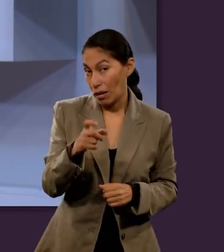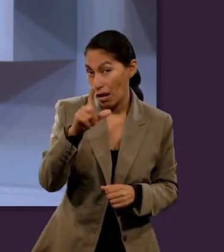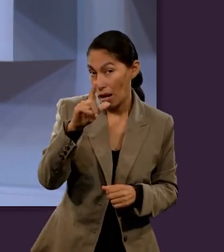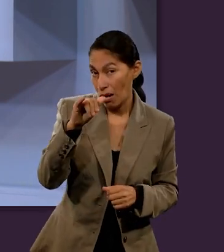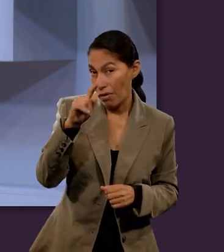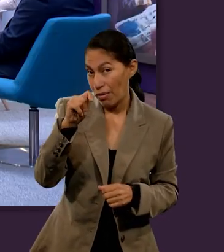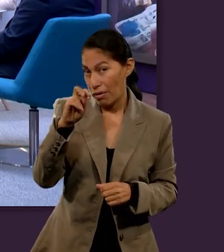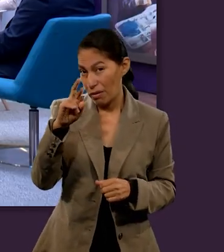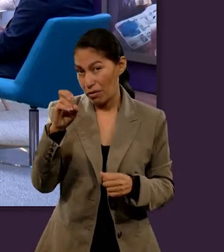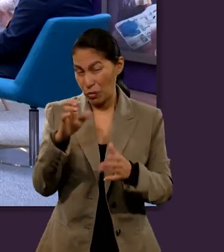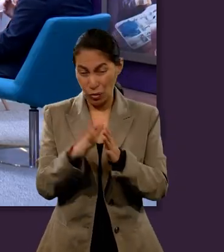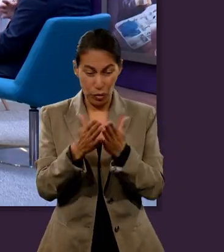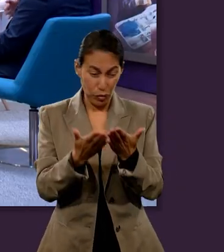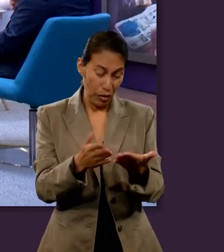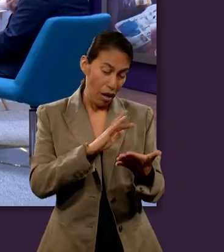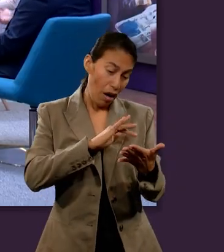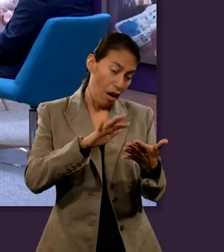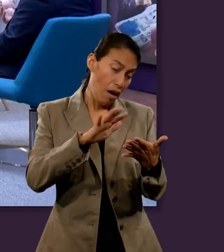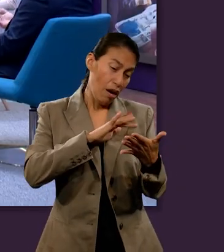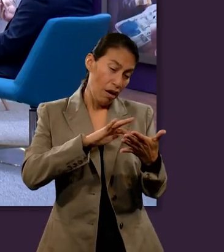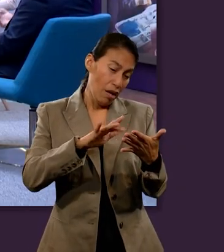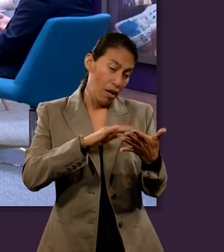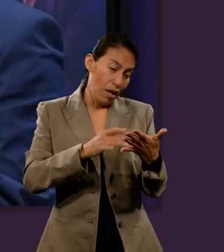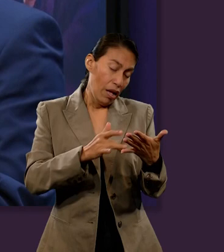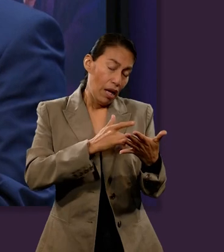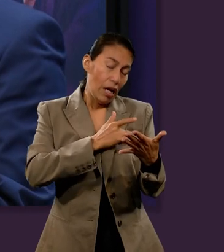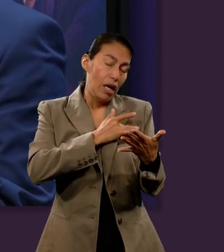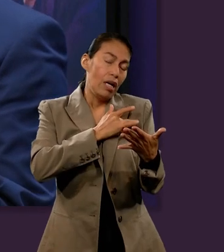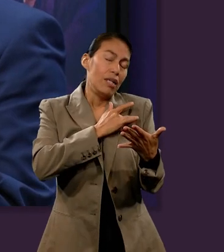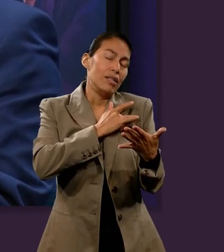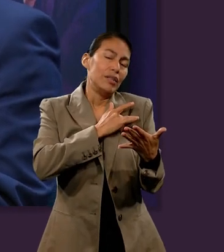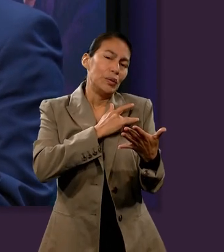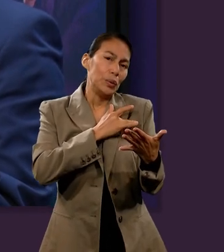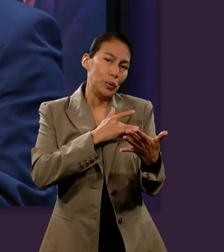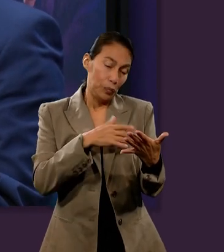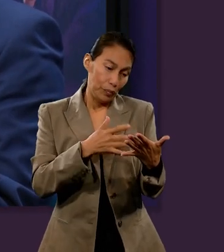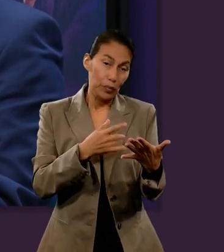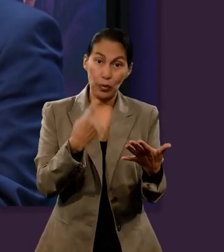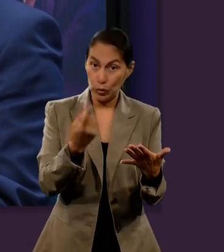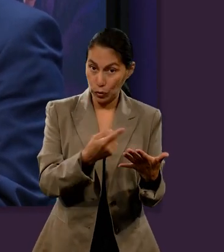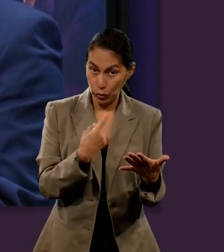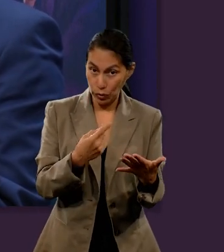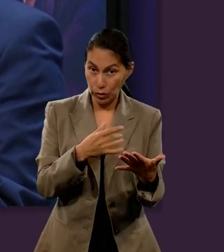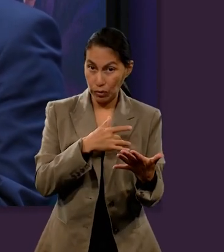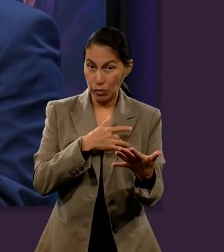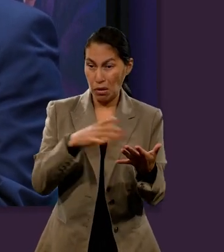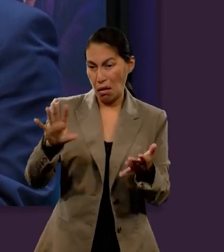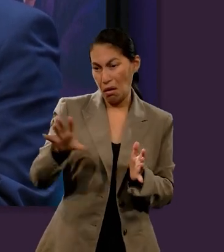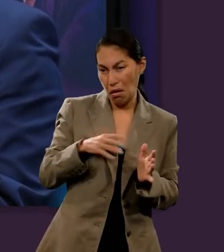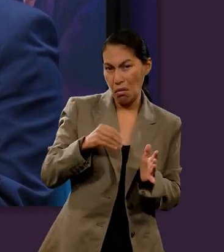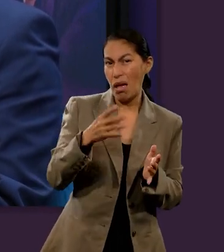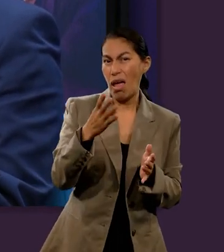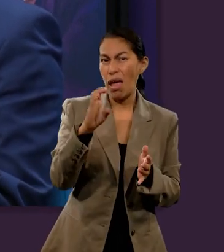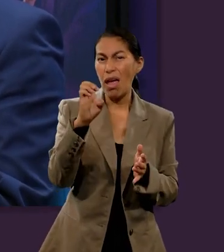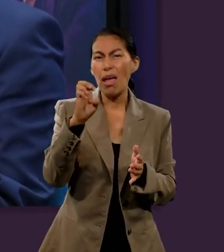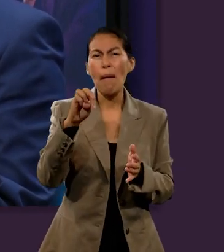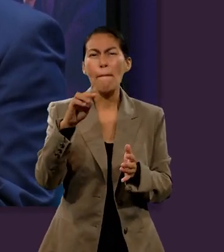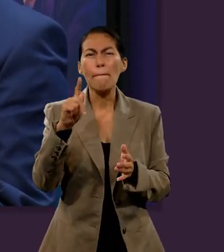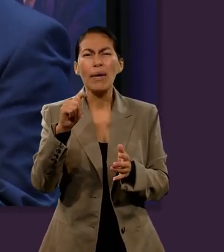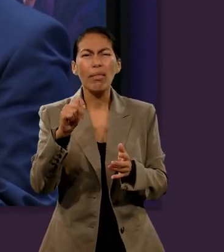precisamente. Sí, lo que pasa es que la literatura, cuando leemos, primero nos pasa por el corazón. Porque tenemos lo que